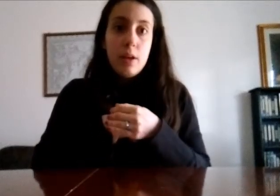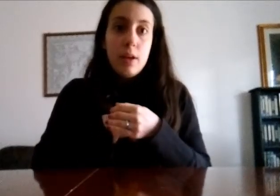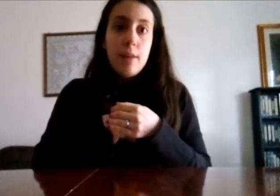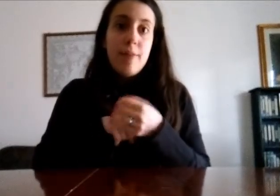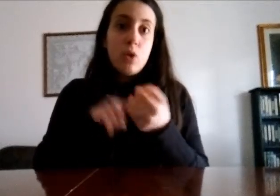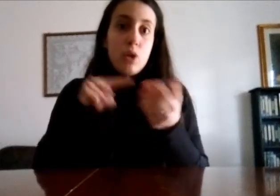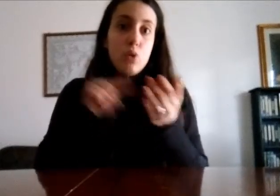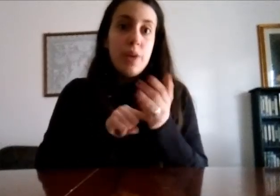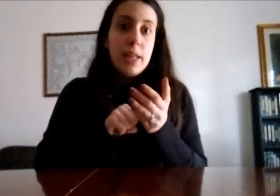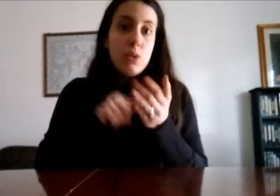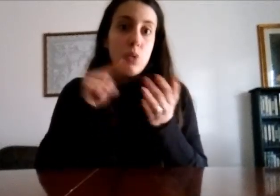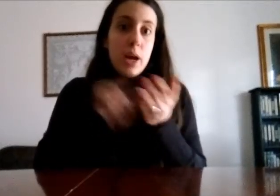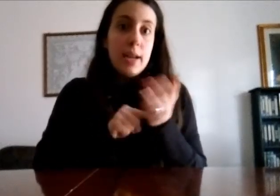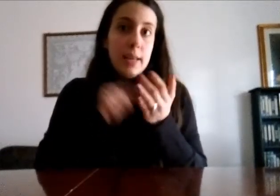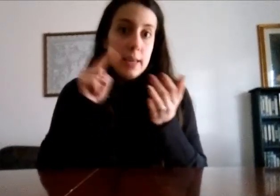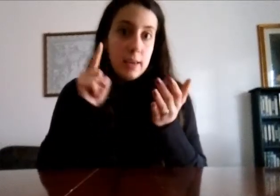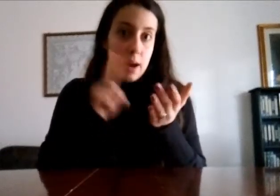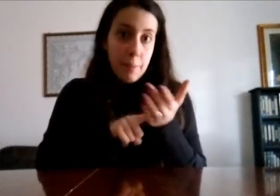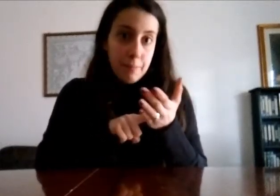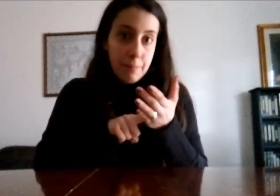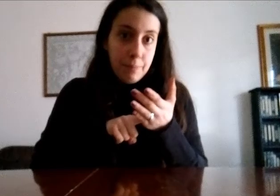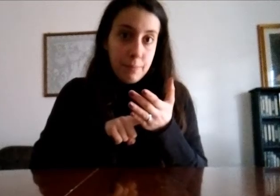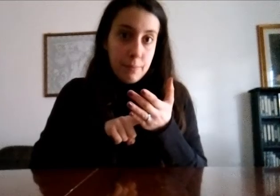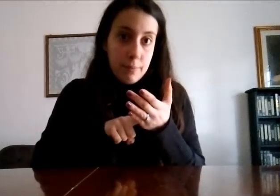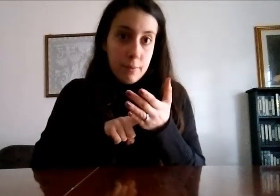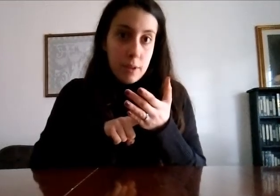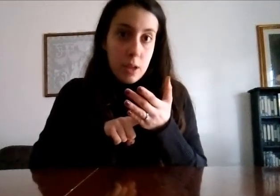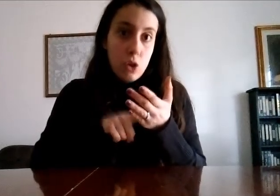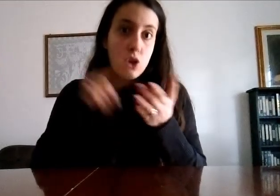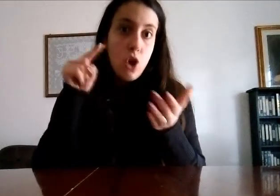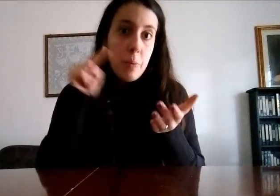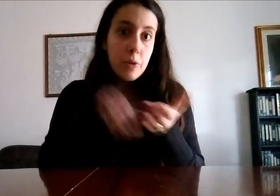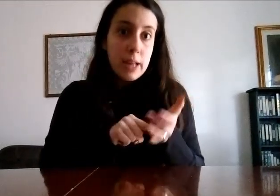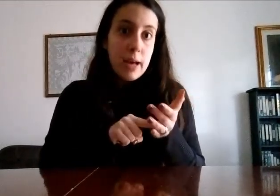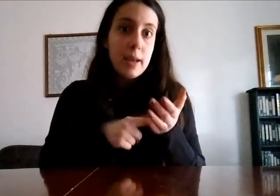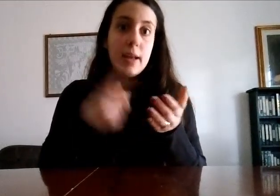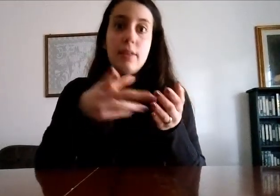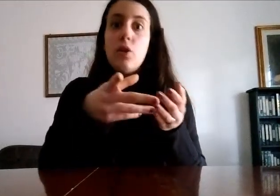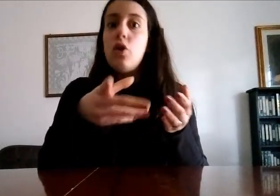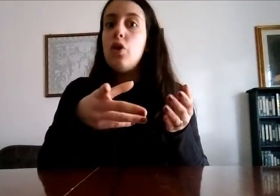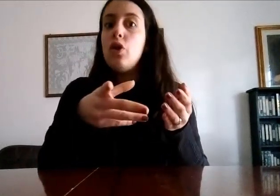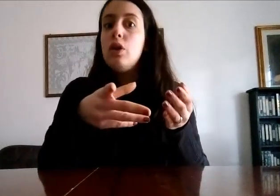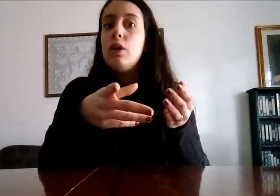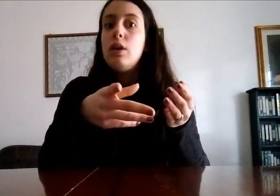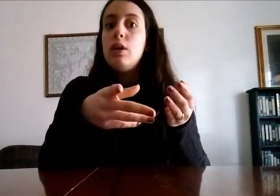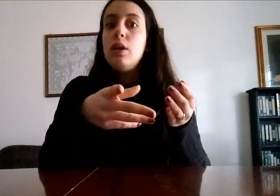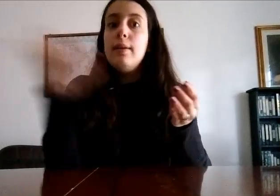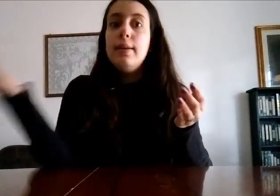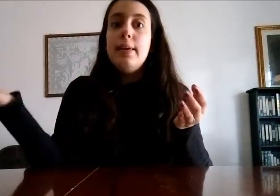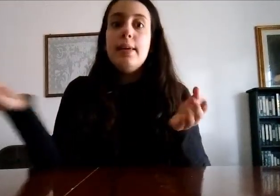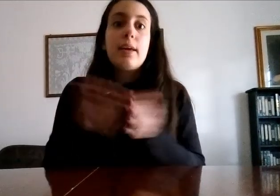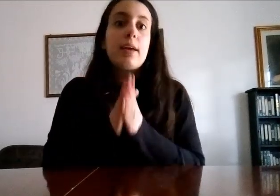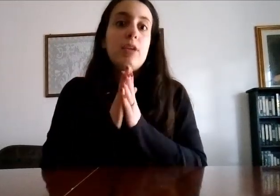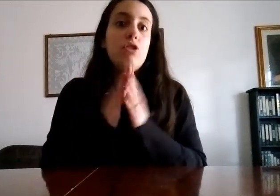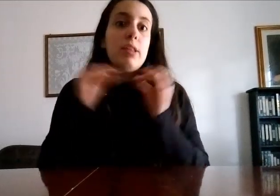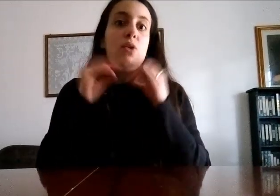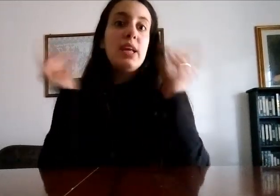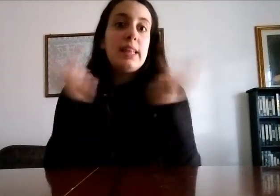il fatto che tu vedi che il tuo cane ringhia non te lo portare che ne so lì che ci stanno gli